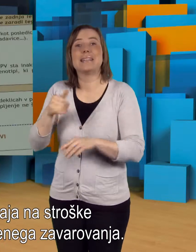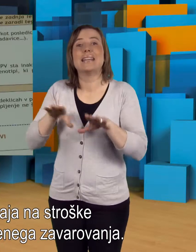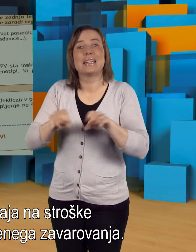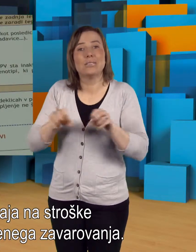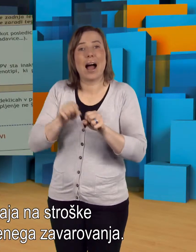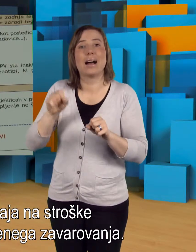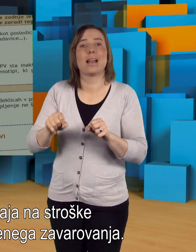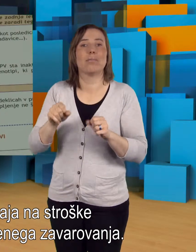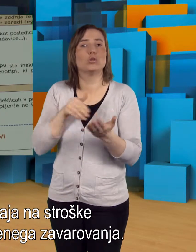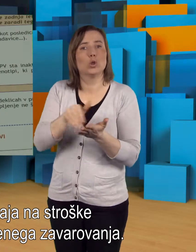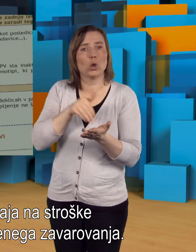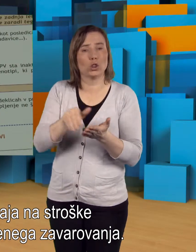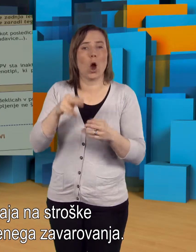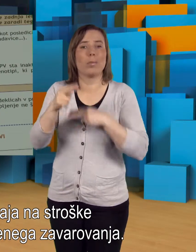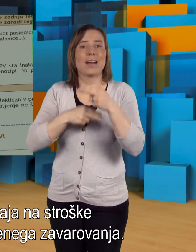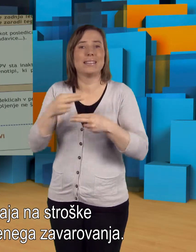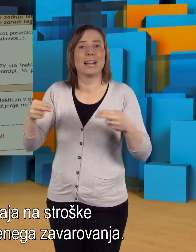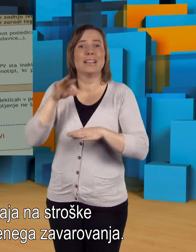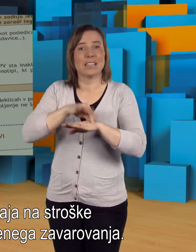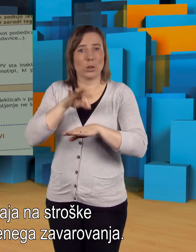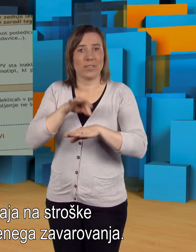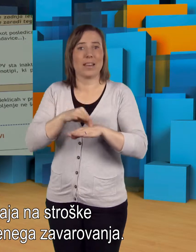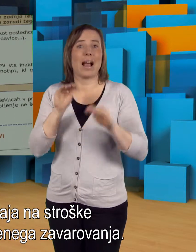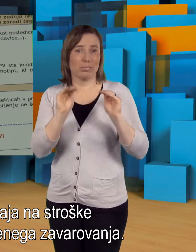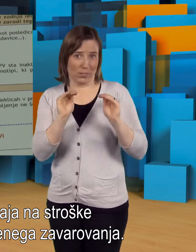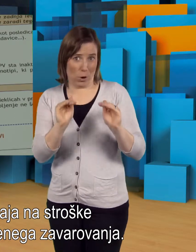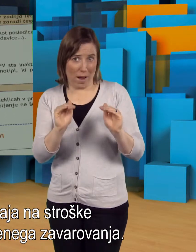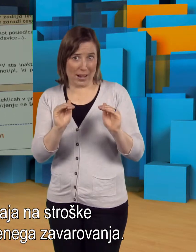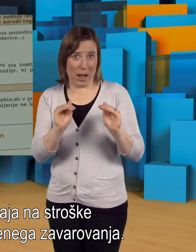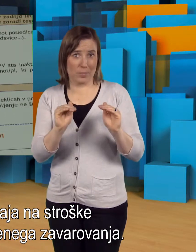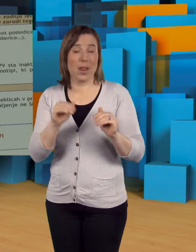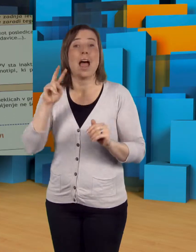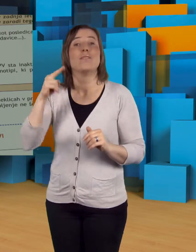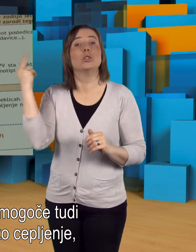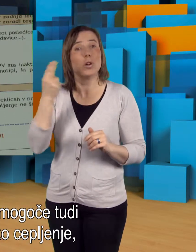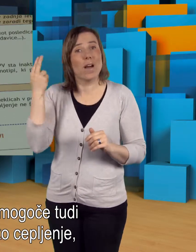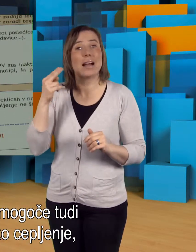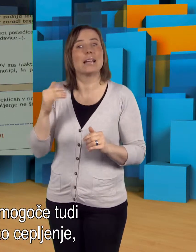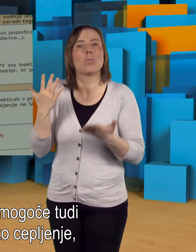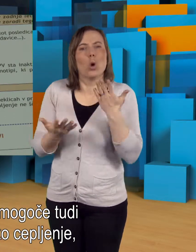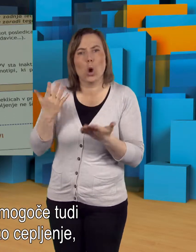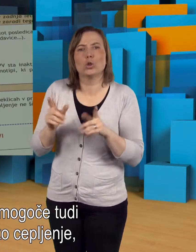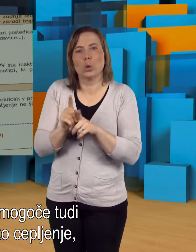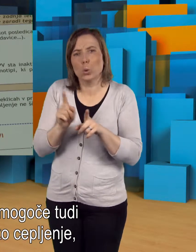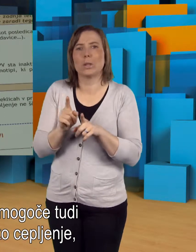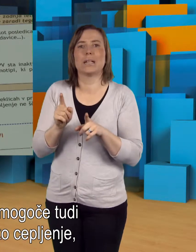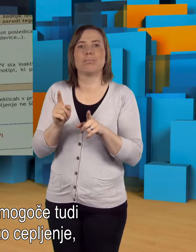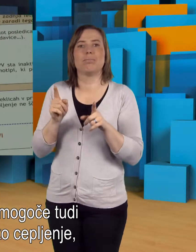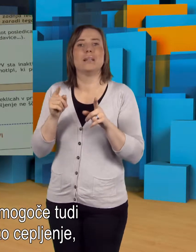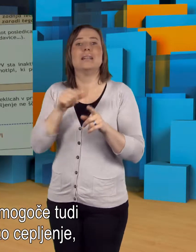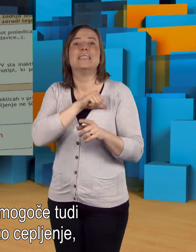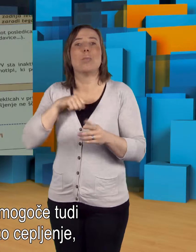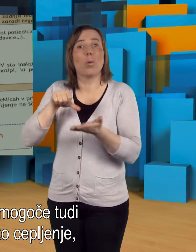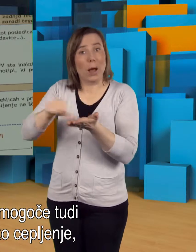Cepljanje se izvaja na stroške obveznega zdravstvenega zavorovanja. V Sloveniji je mogoče tudi